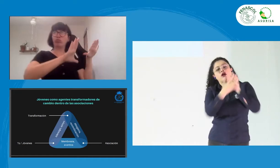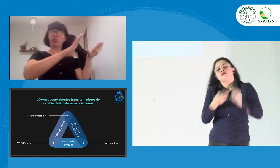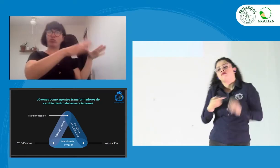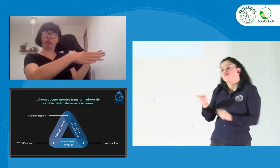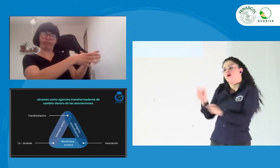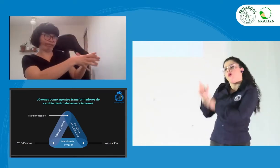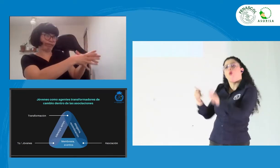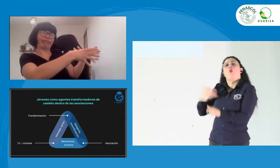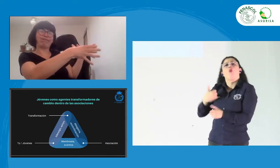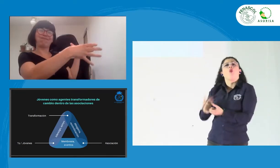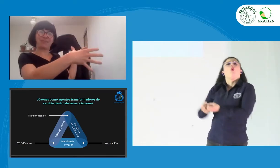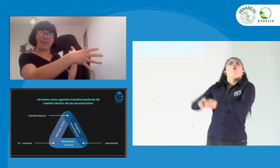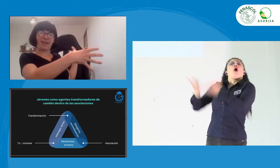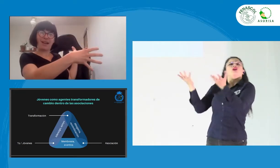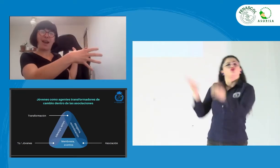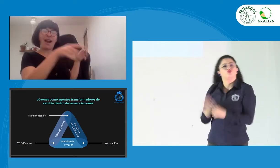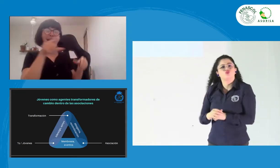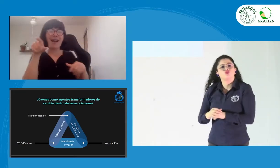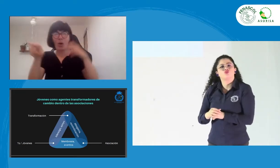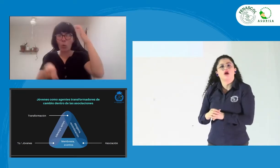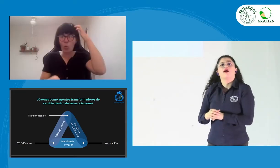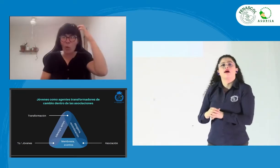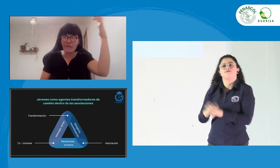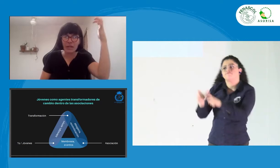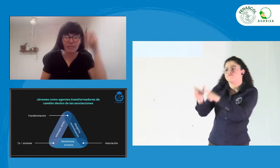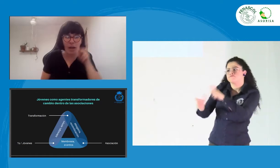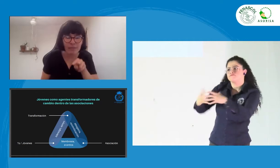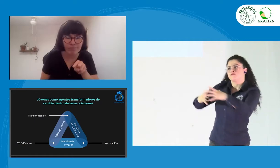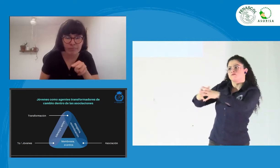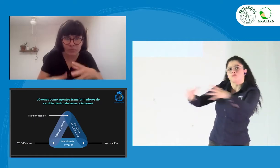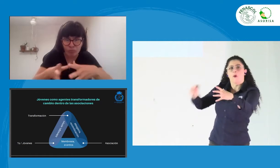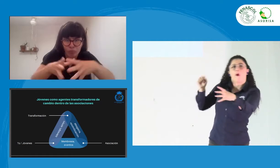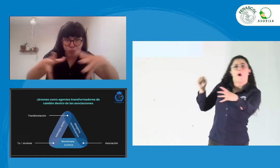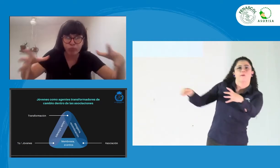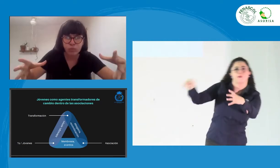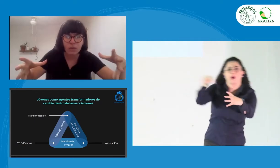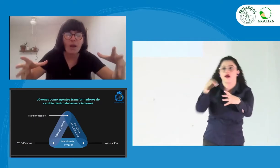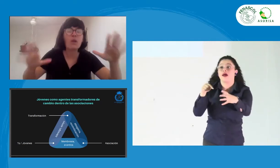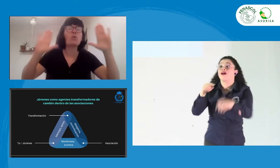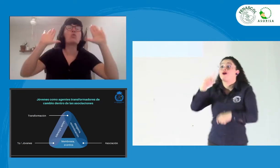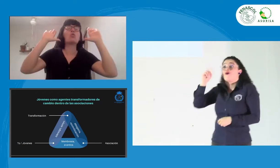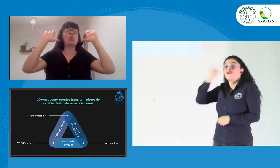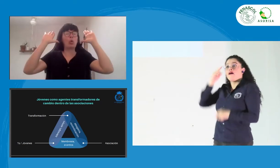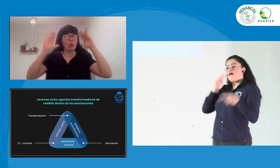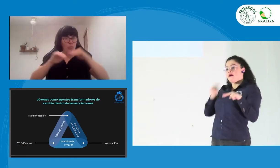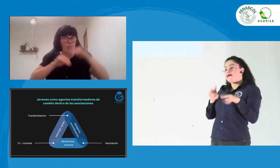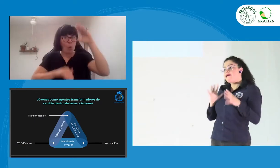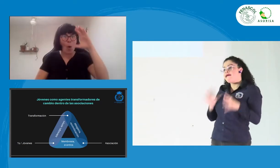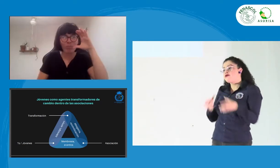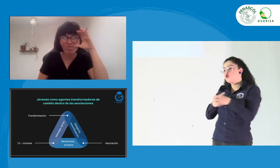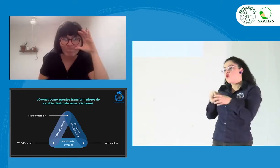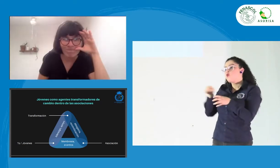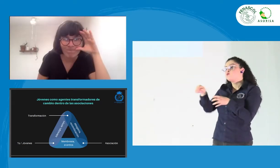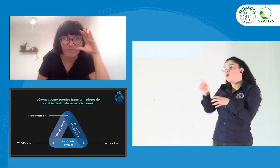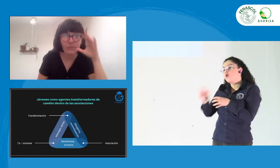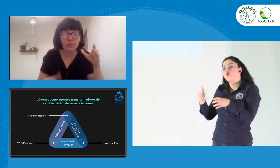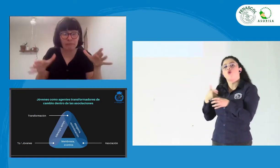asociaciones de jóvenes hay, cuántos miembros tienen sus asociaciones, que de esta manera, pues los gobiernos presten atención